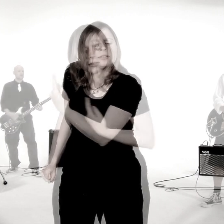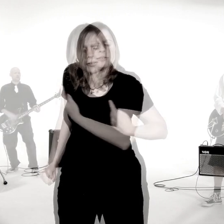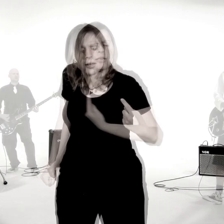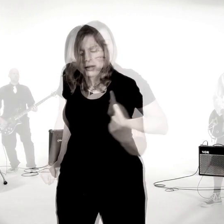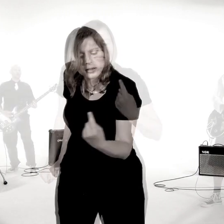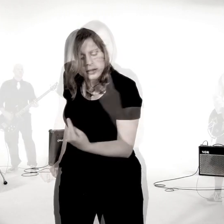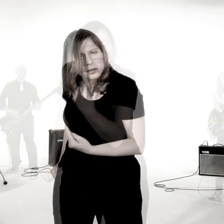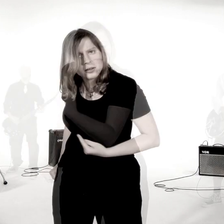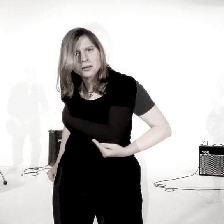sein